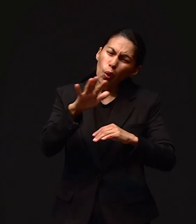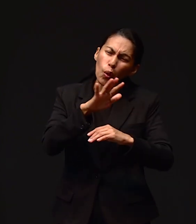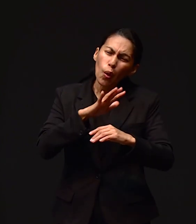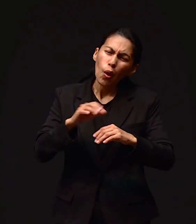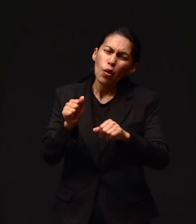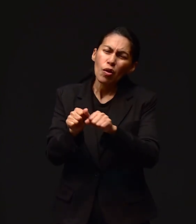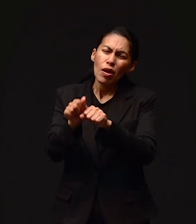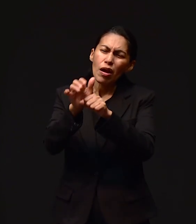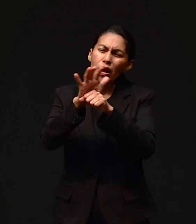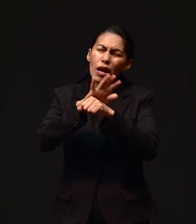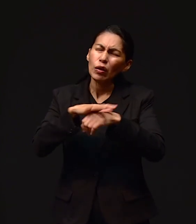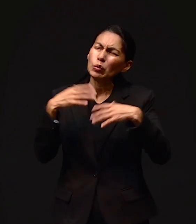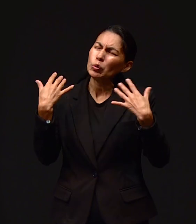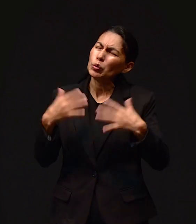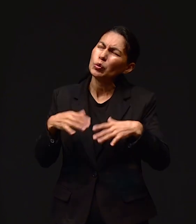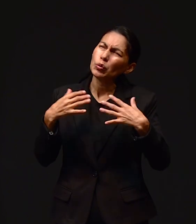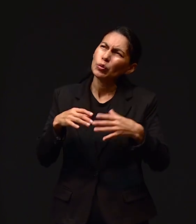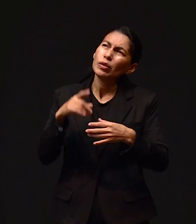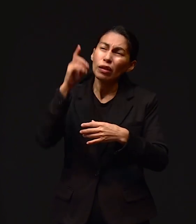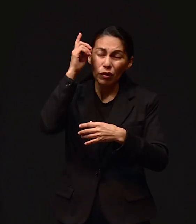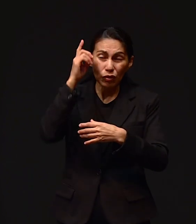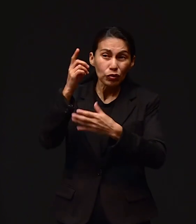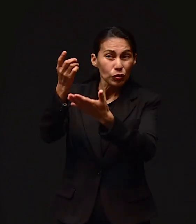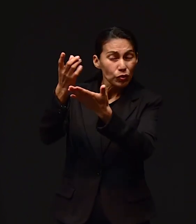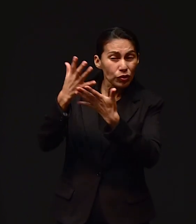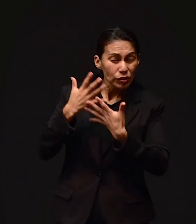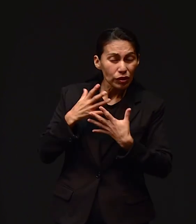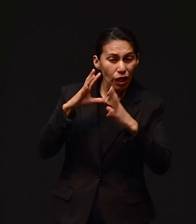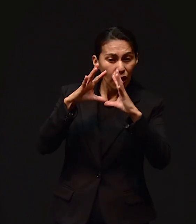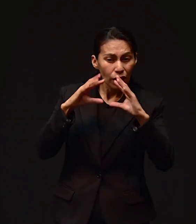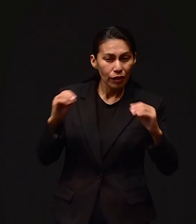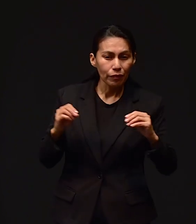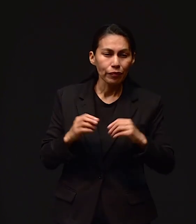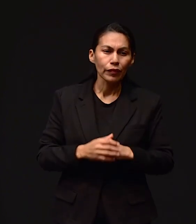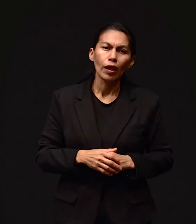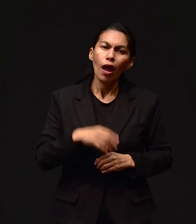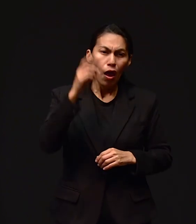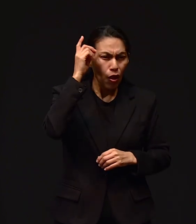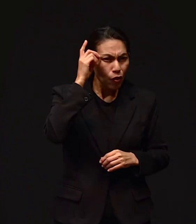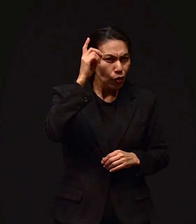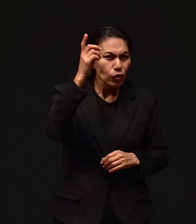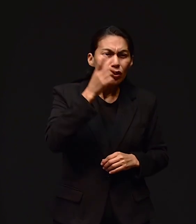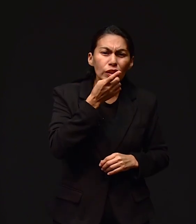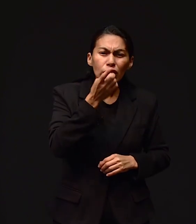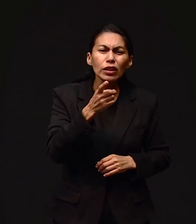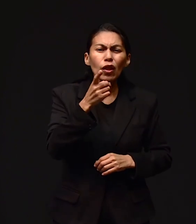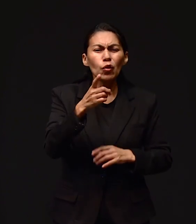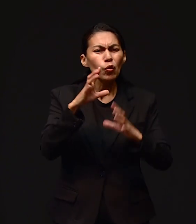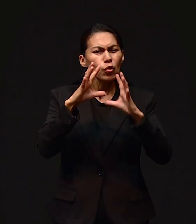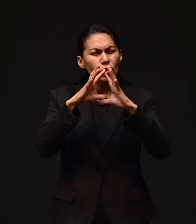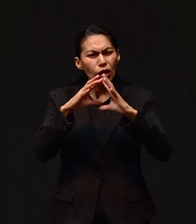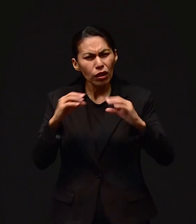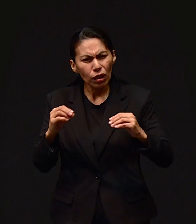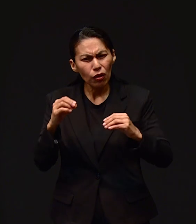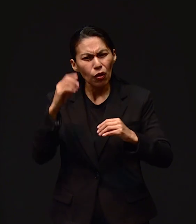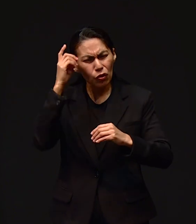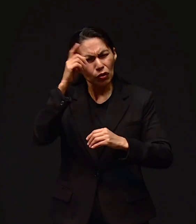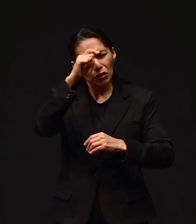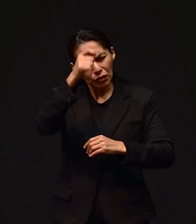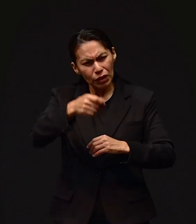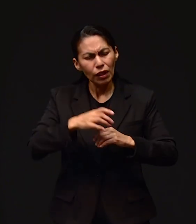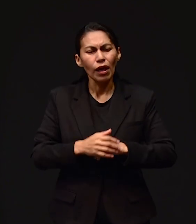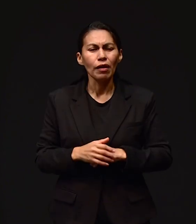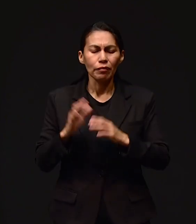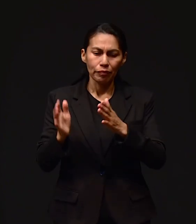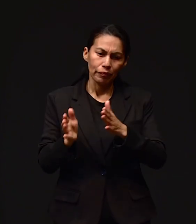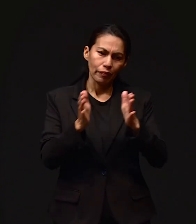Amén Yo soy tu sanadora Dicho él Confiemos en él Amén Víctor Macías Oraciones por